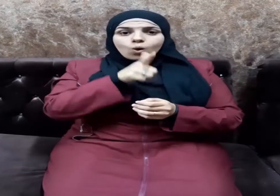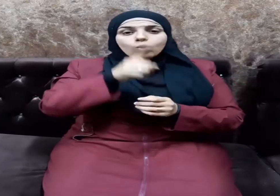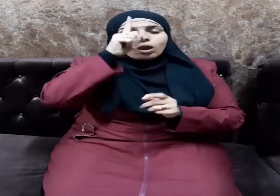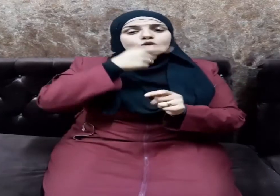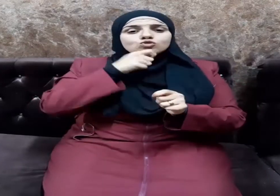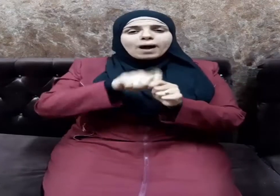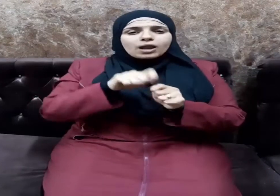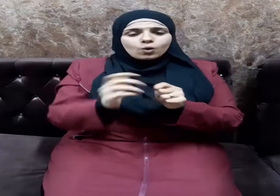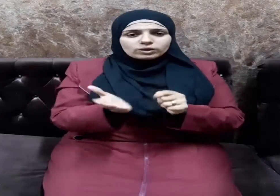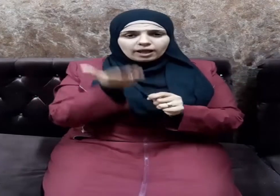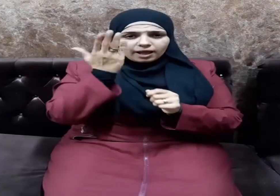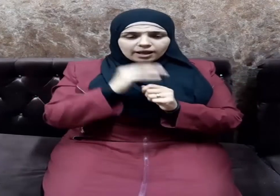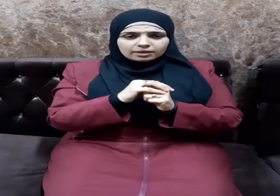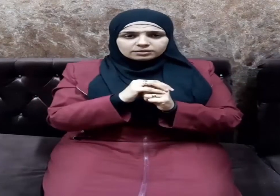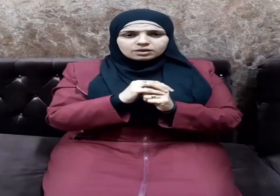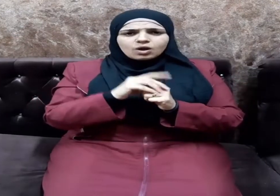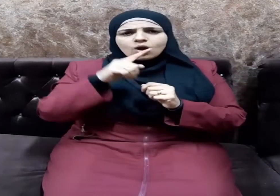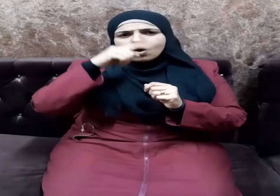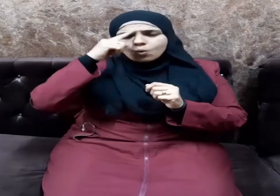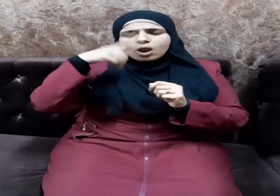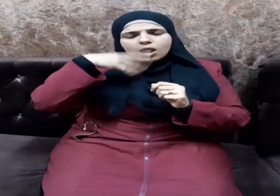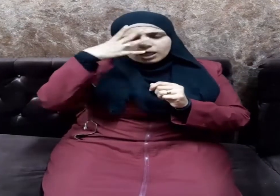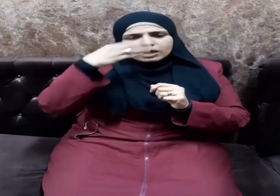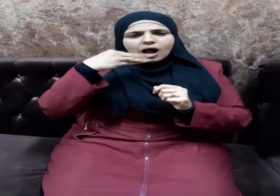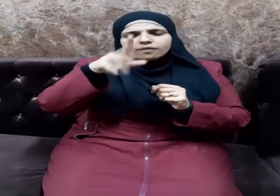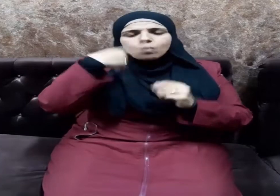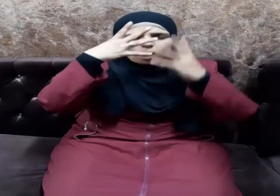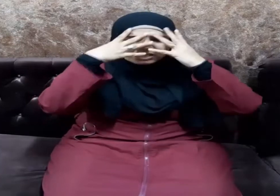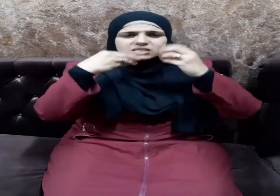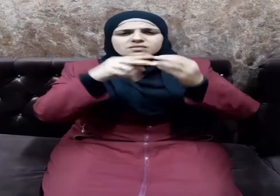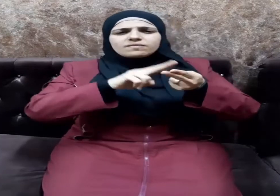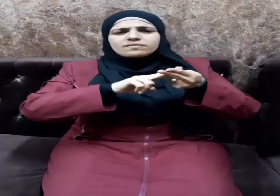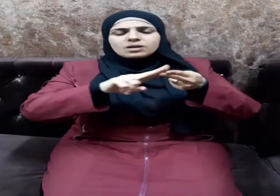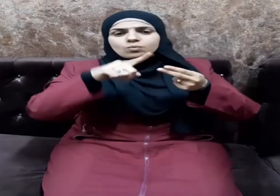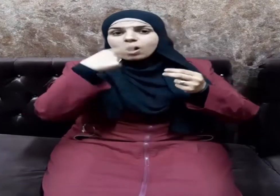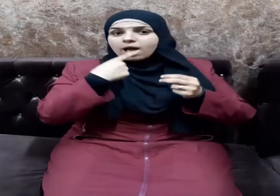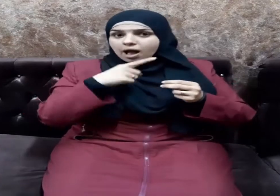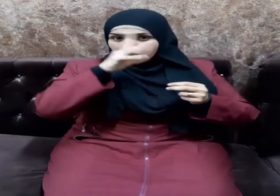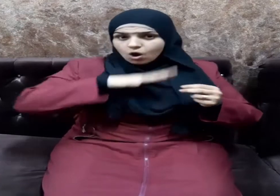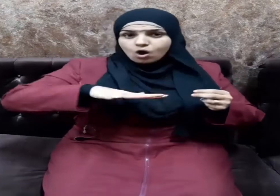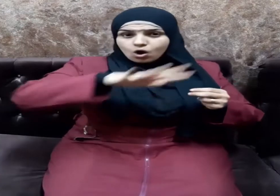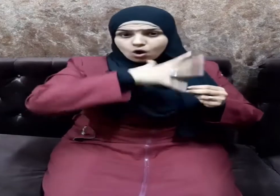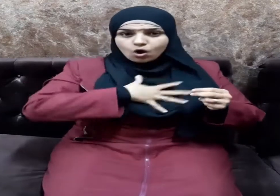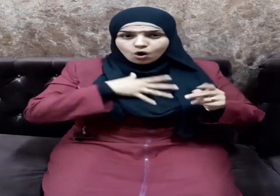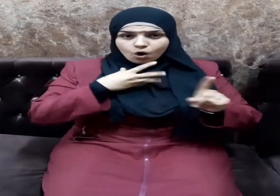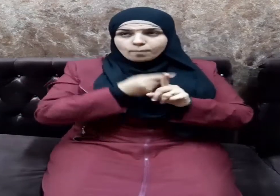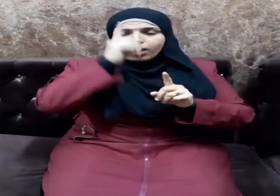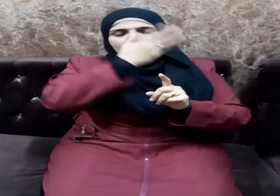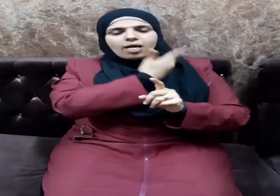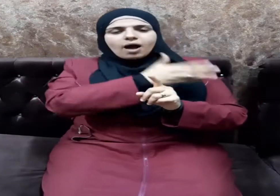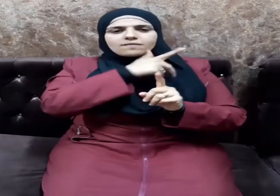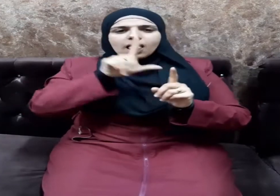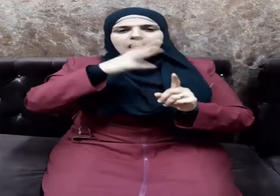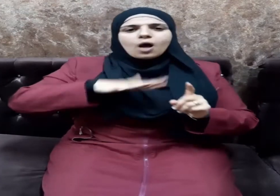يقول سبحانه وليعفوا وليصفحوا ألا تحبون أن يغفر الله لكم